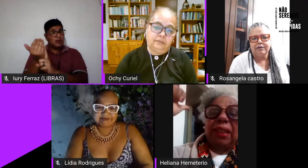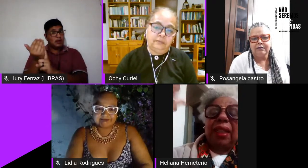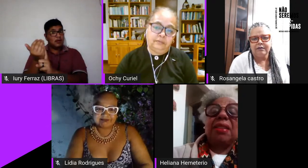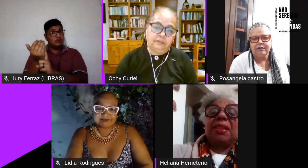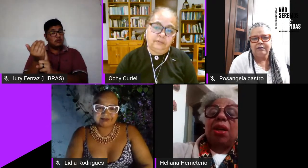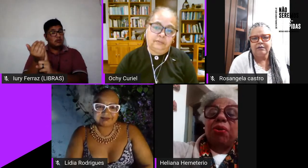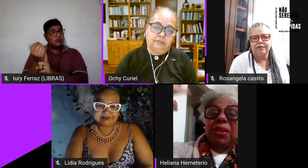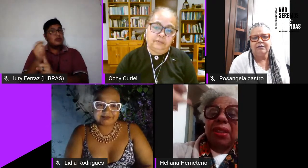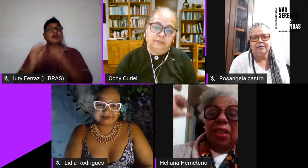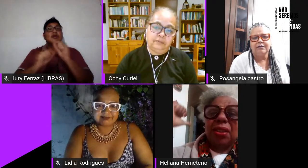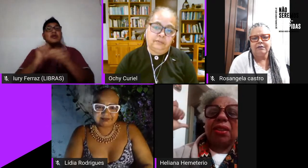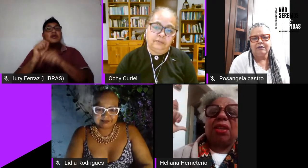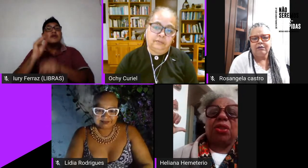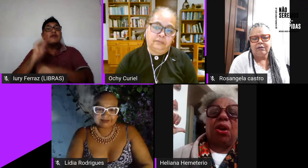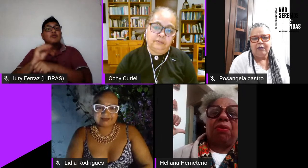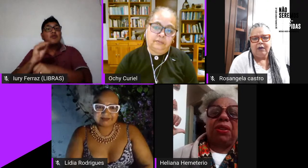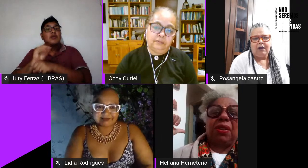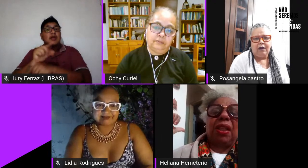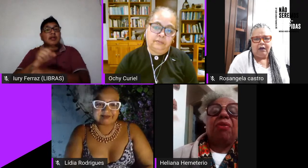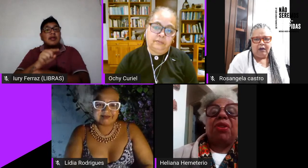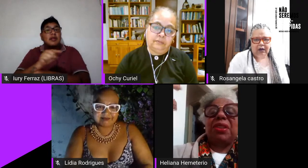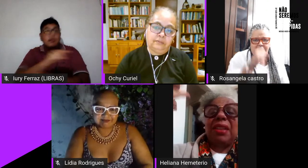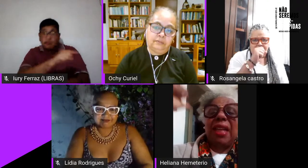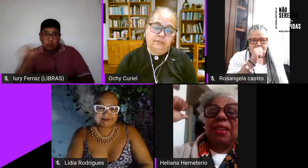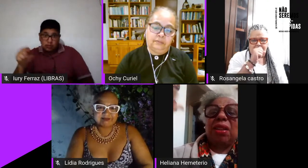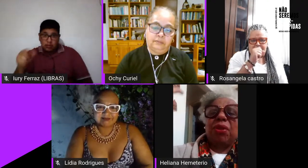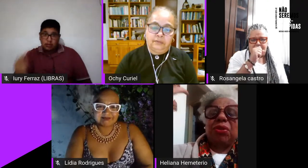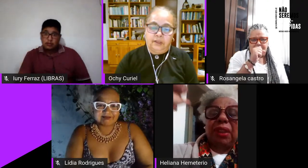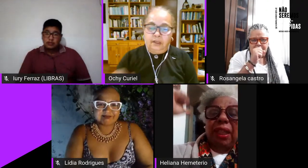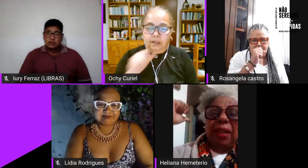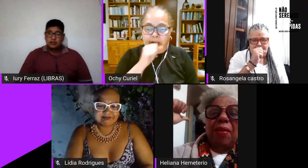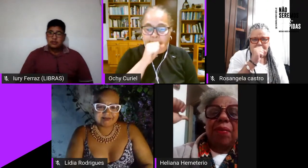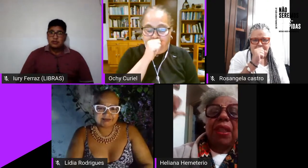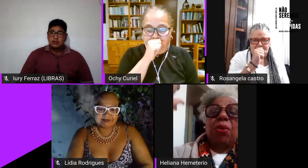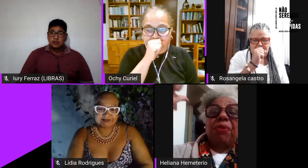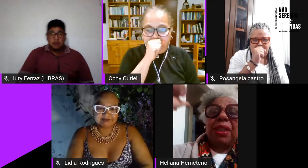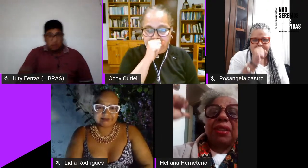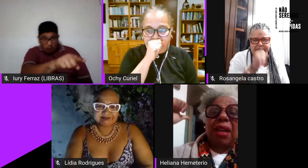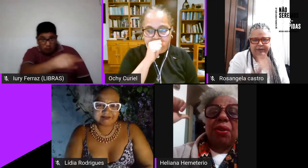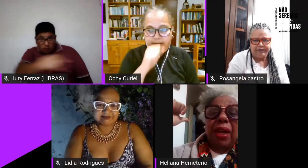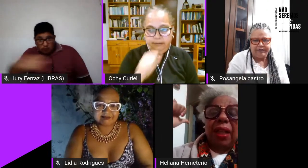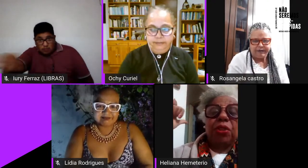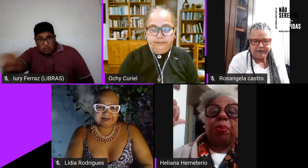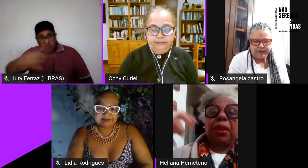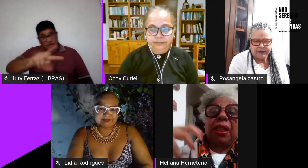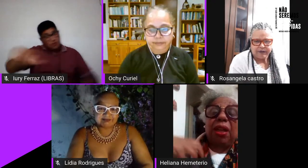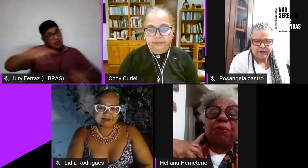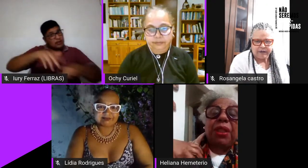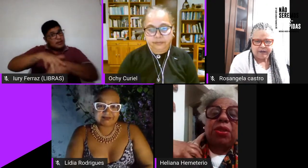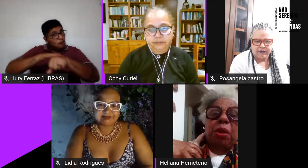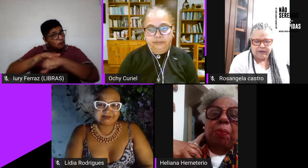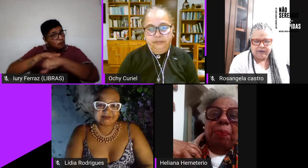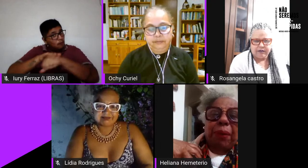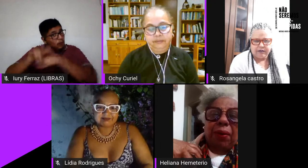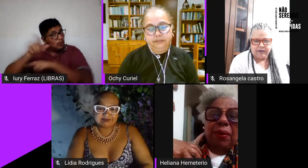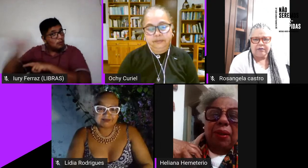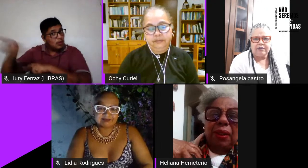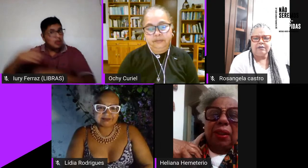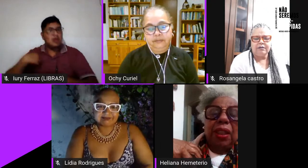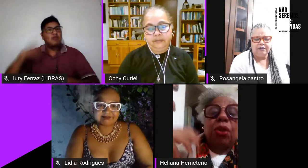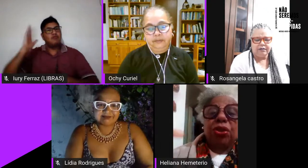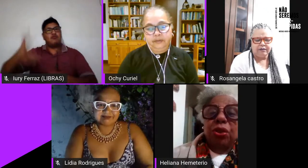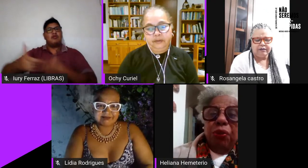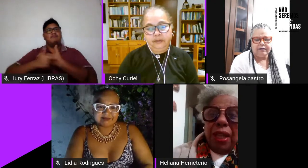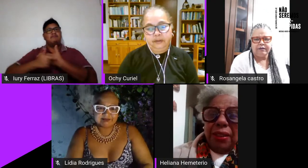conta delas são vocês que são as novas vocês é que vão ter que conversar com elas porque eu fiz o meu papel